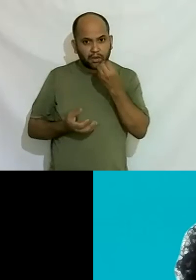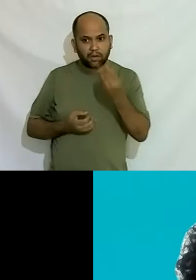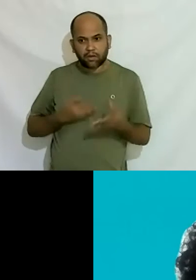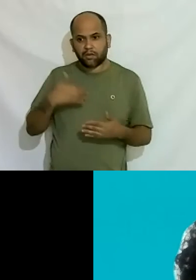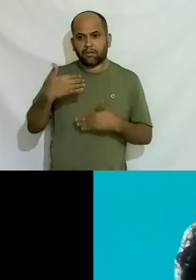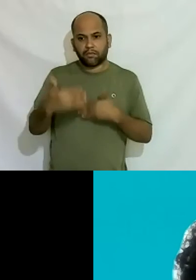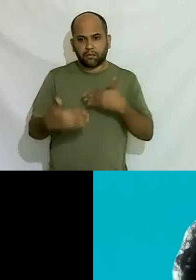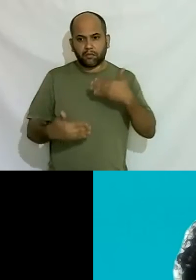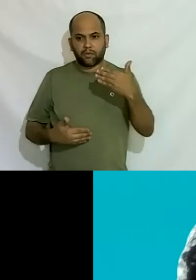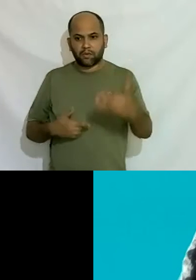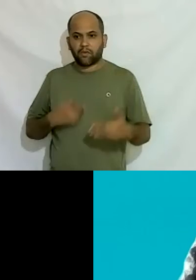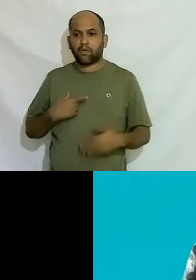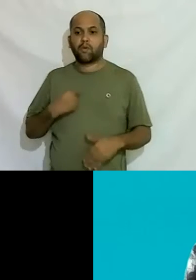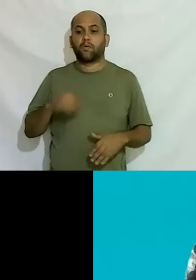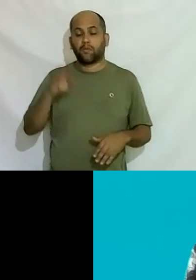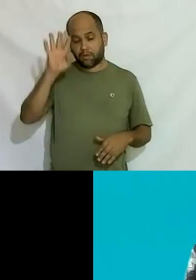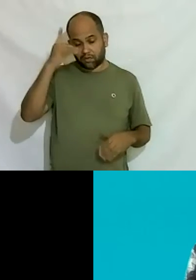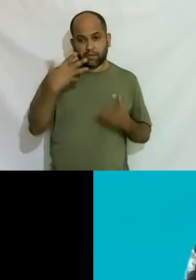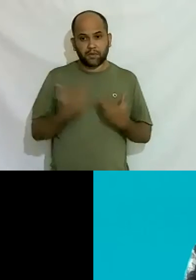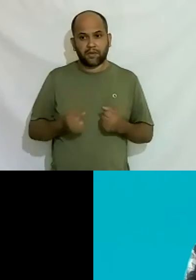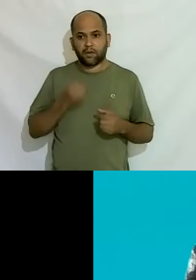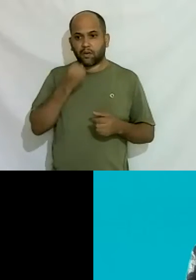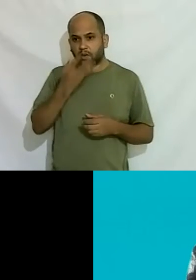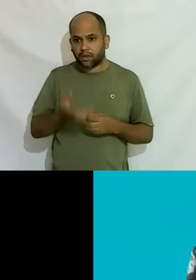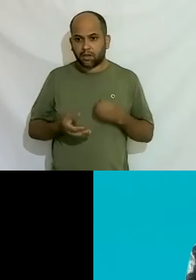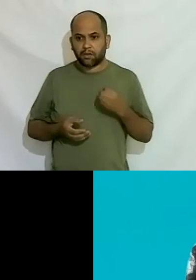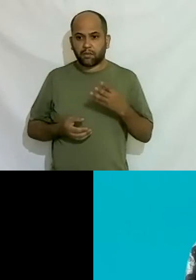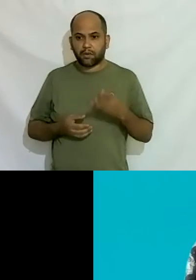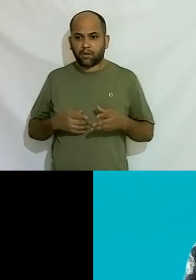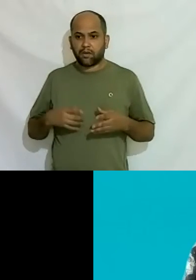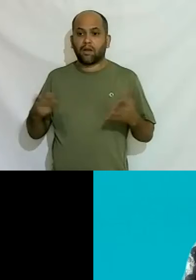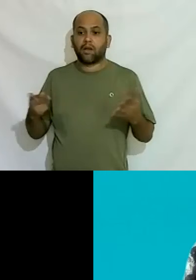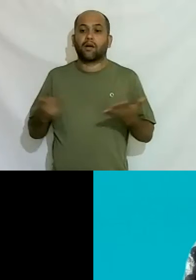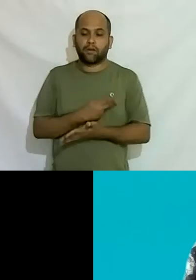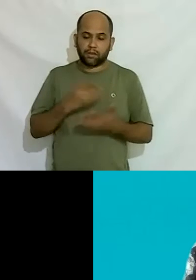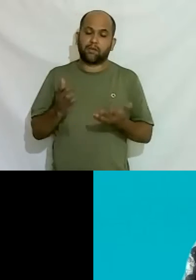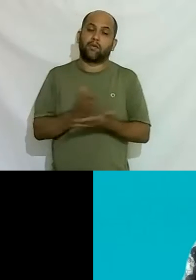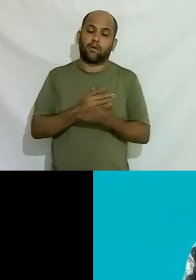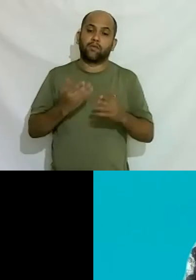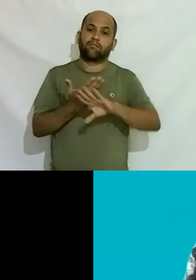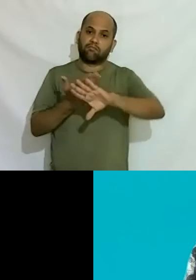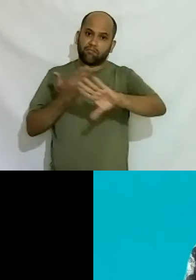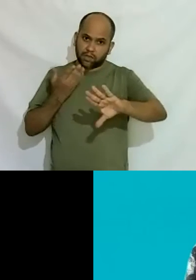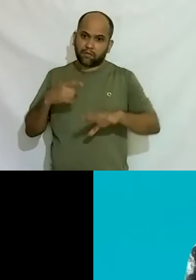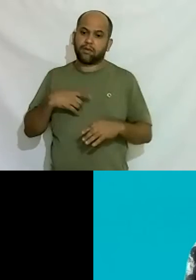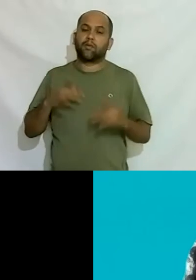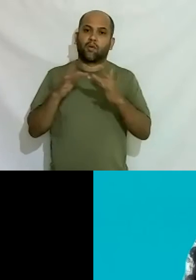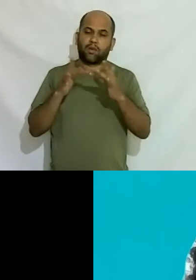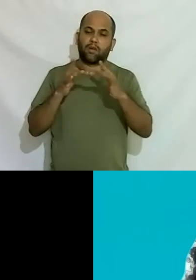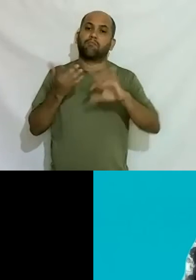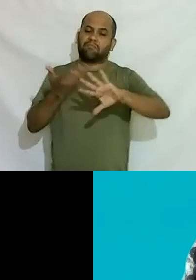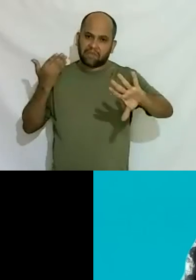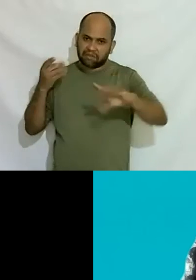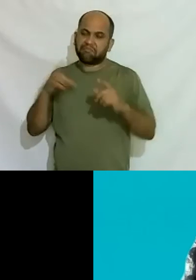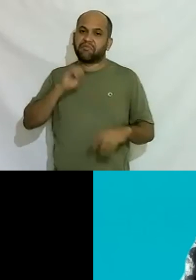quando eu resolvi assim eu fui contando aos poucos houve alguns afastamentos sim houve perda de contato sim houve